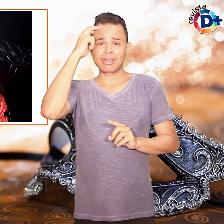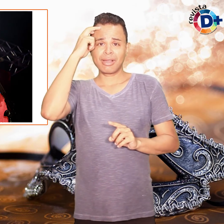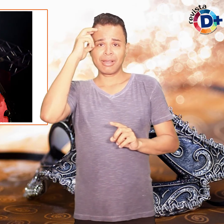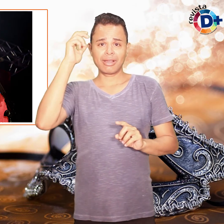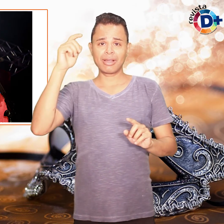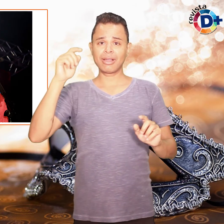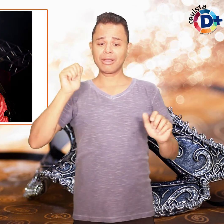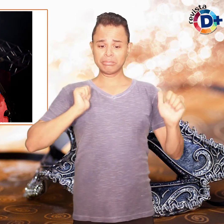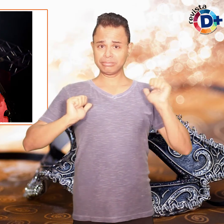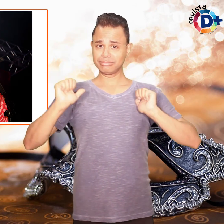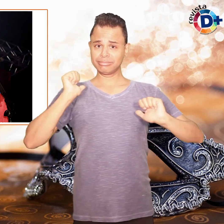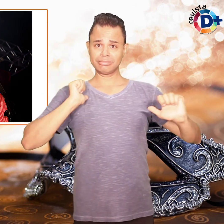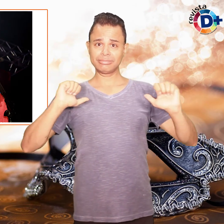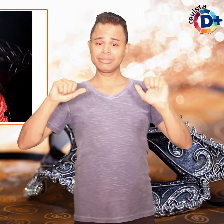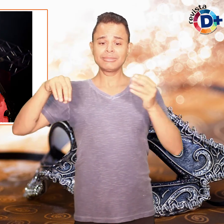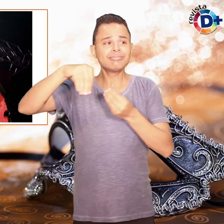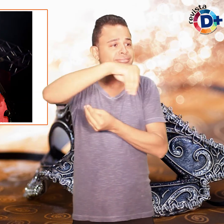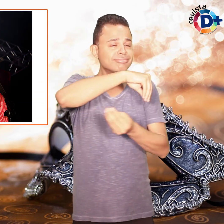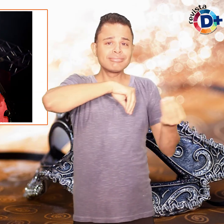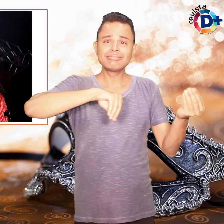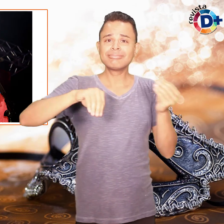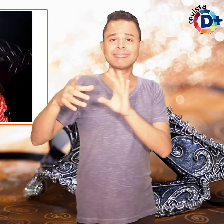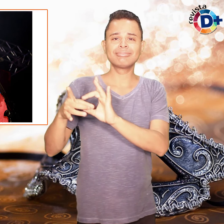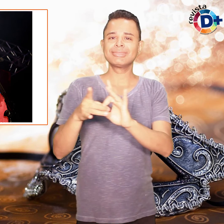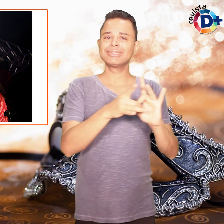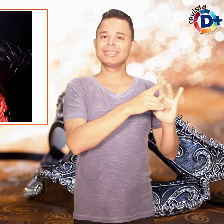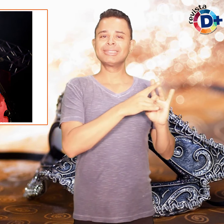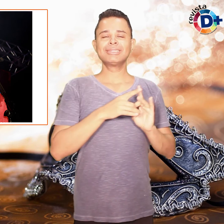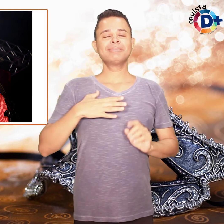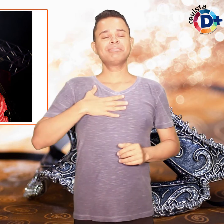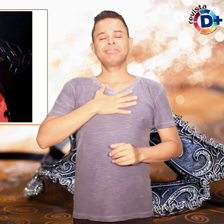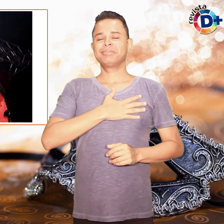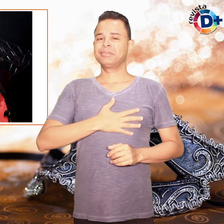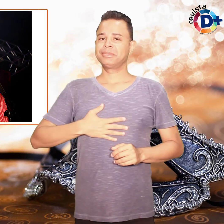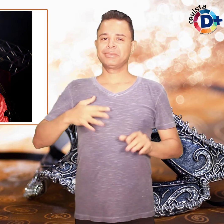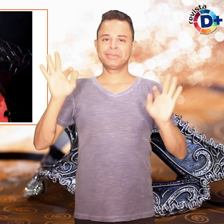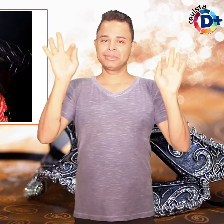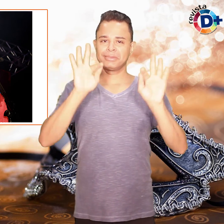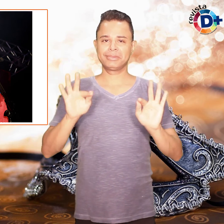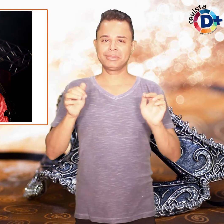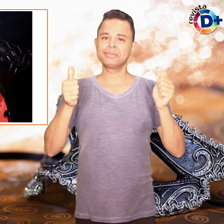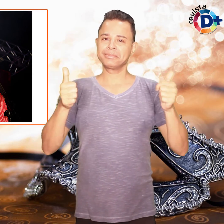e misturados. É gratificante! Finaliza a gerente.